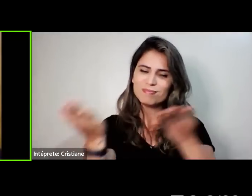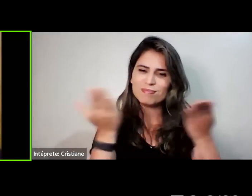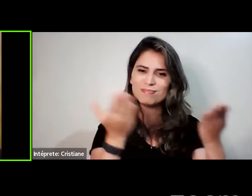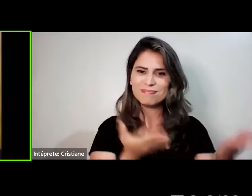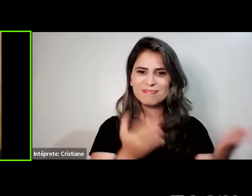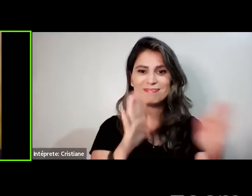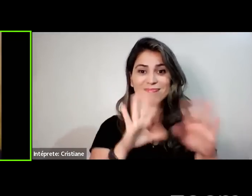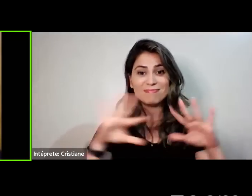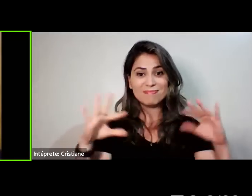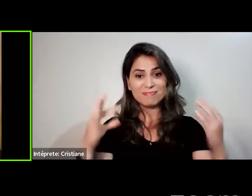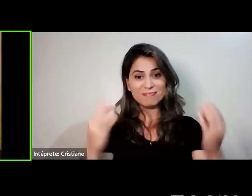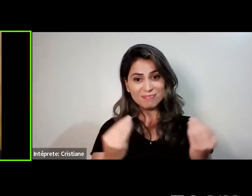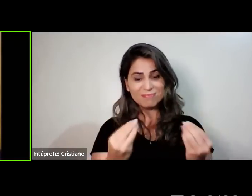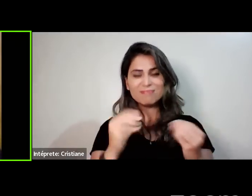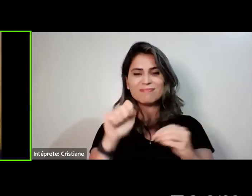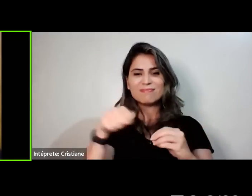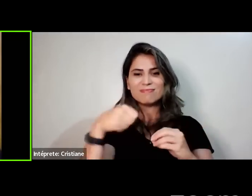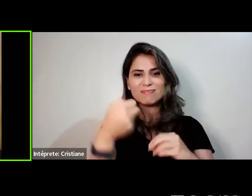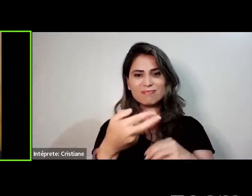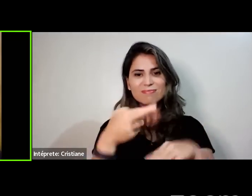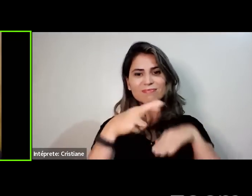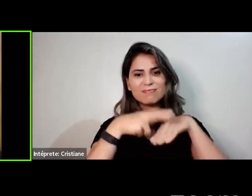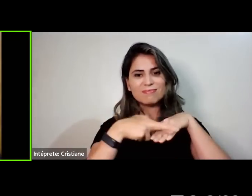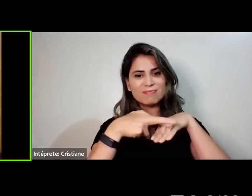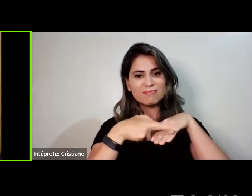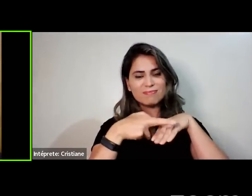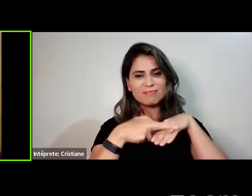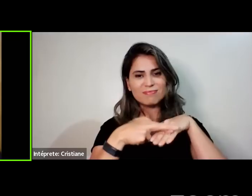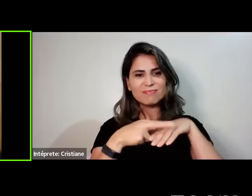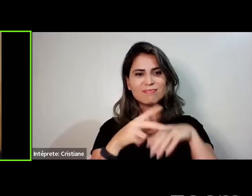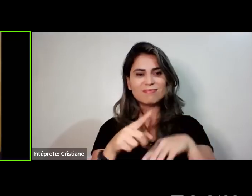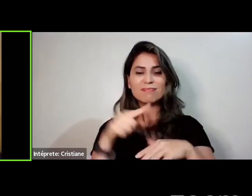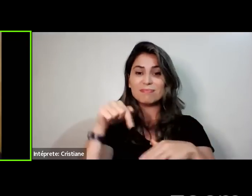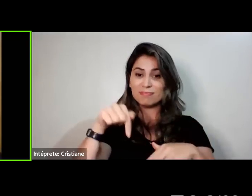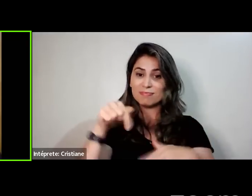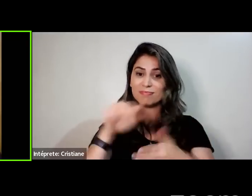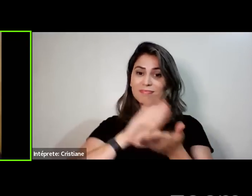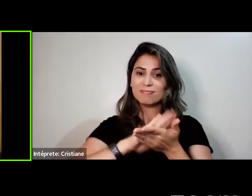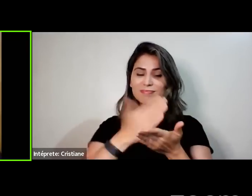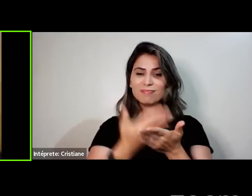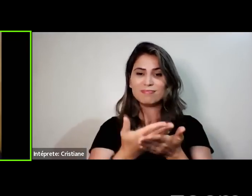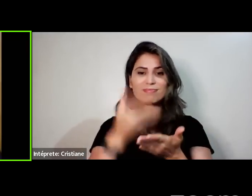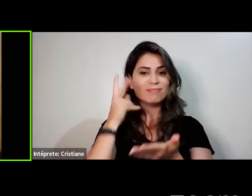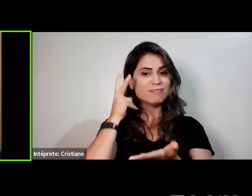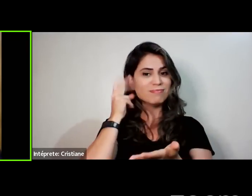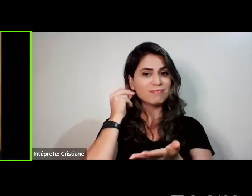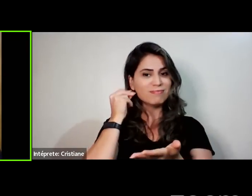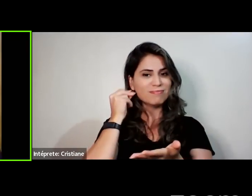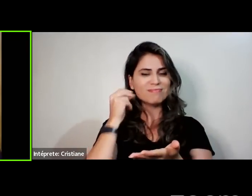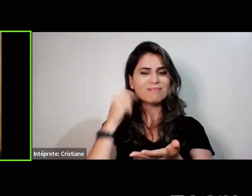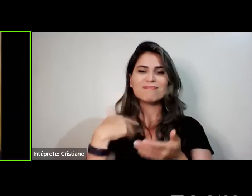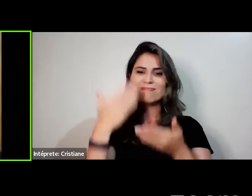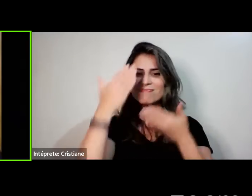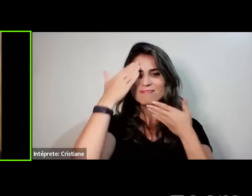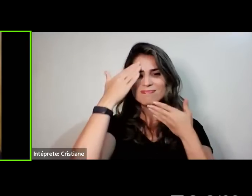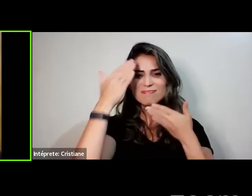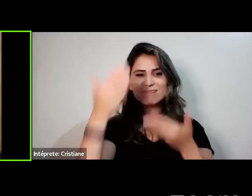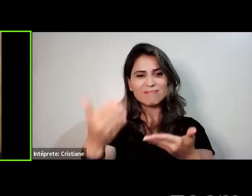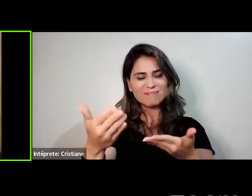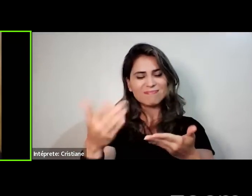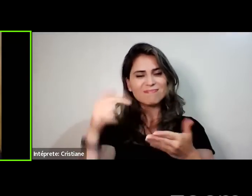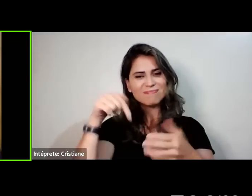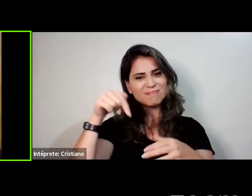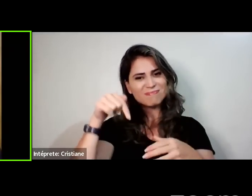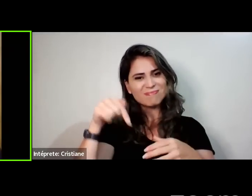você tenha aceitado o convite. Estou aqui com a nossa intérprete, Cristiane. Também muito obrigado por nos ajudar.